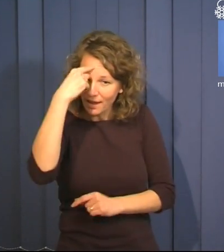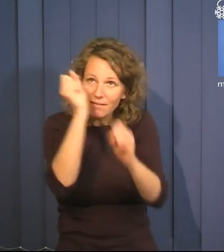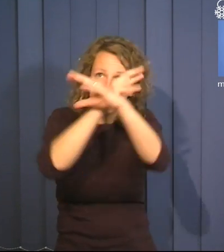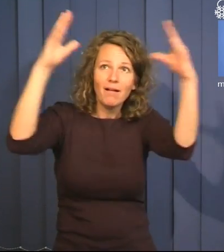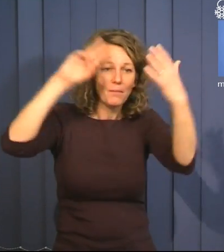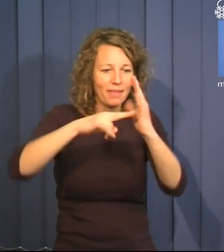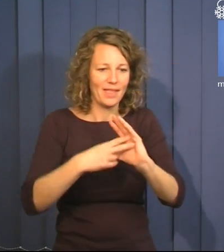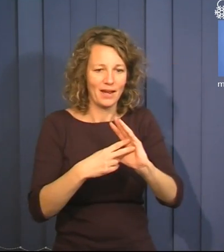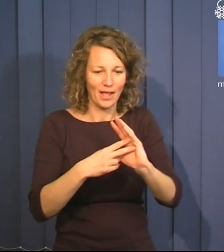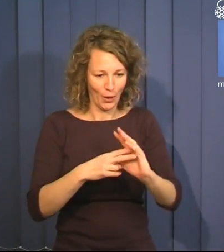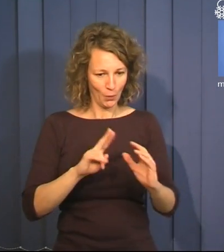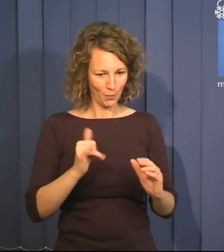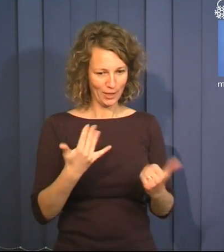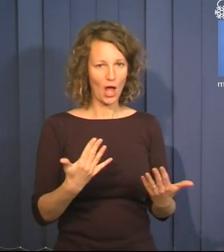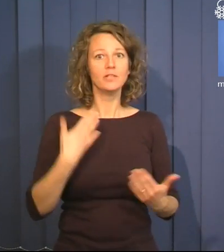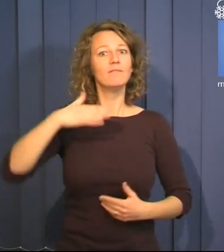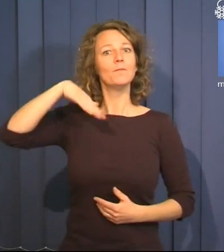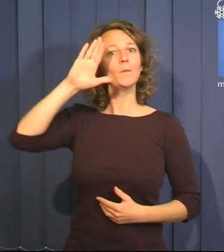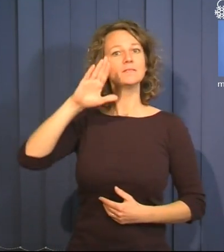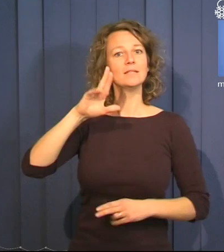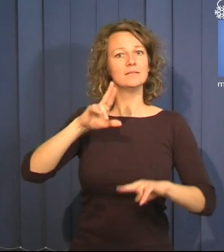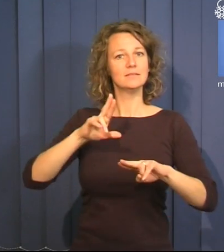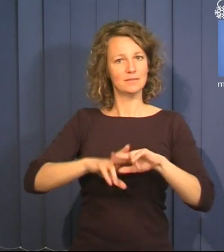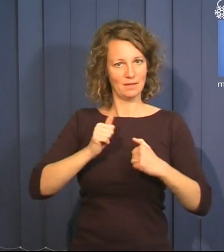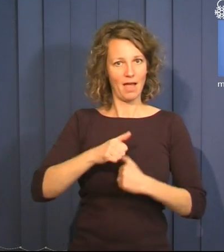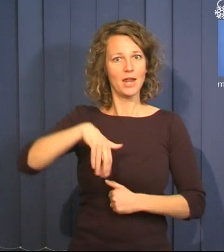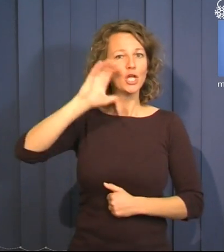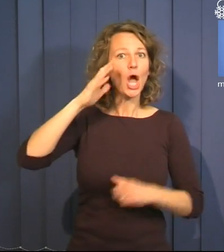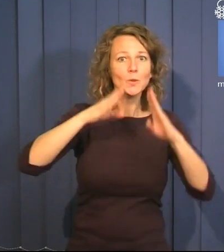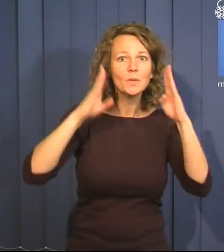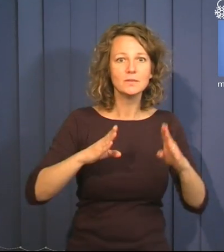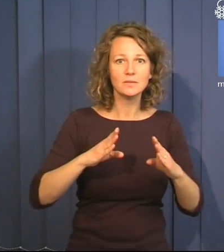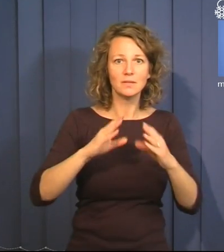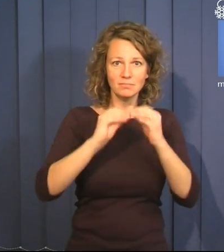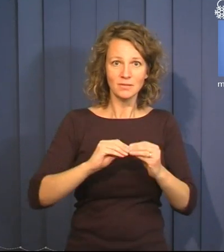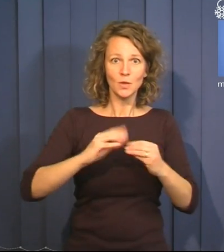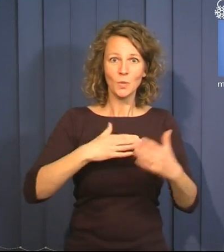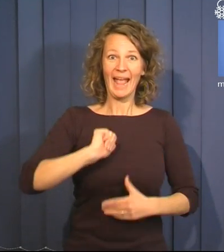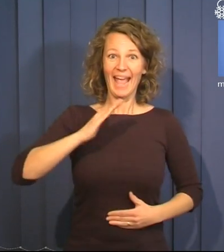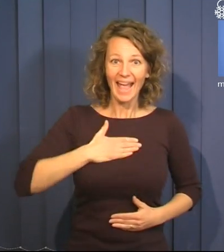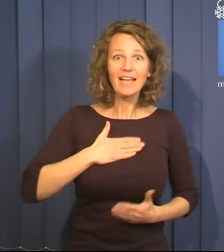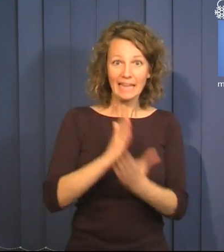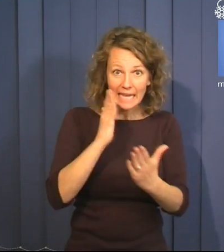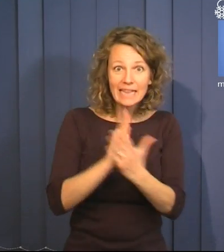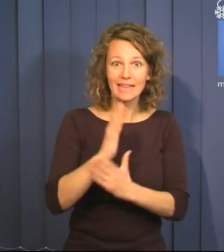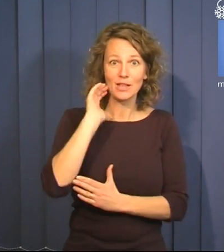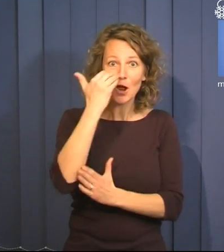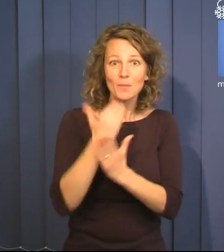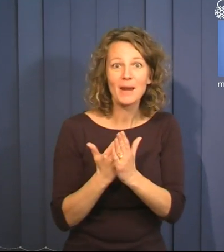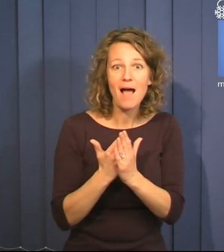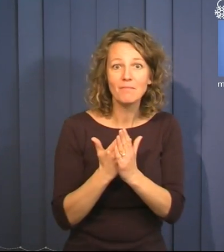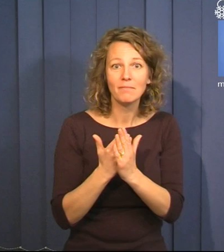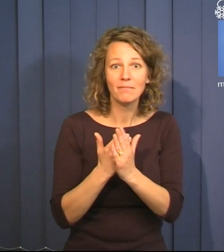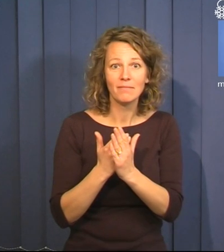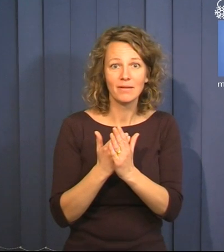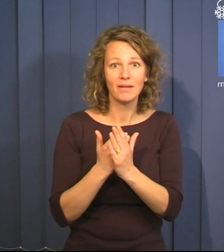Jag sitter på en riktig radiostation idag och har fått göra ett eget program i direktsändning. Och sist men inte